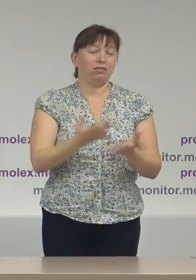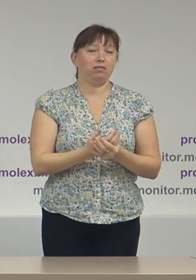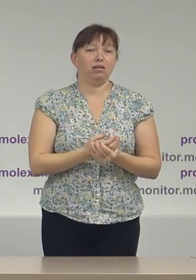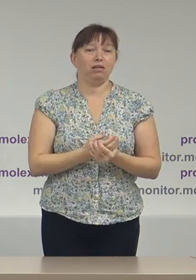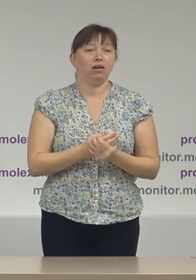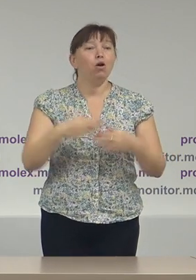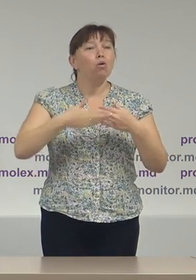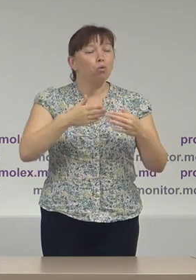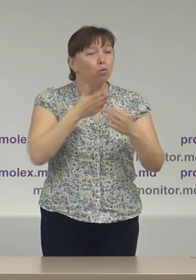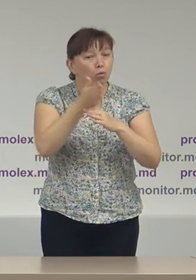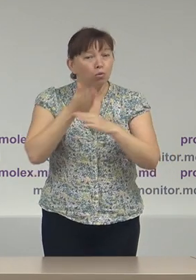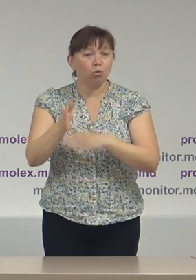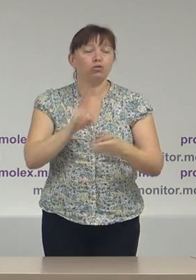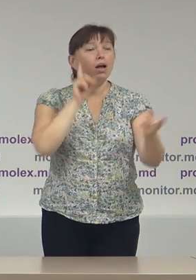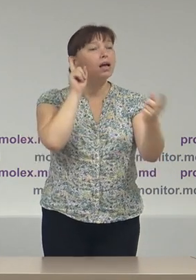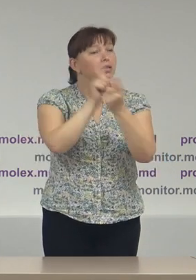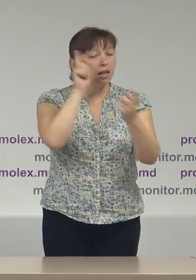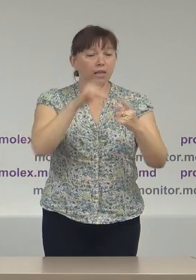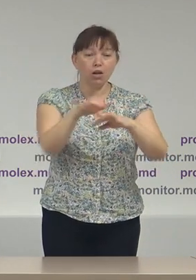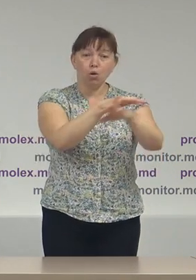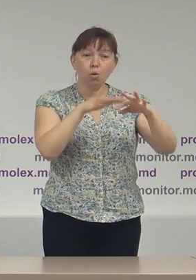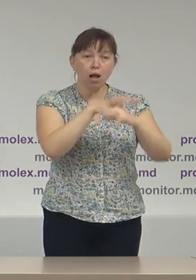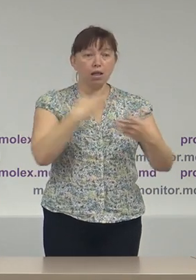ușă întâlnirele cu alegătorii etc.